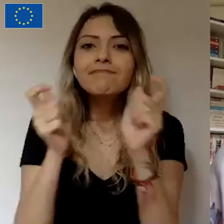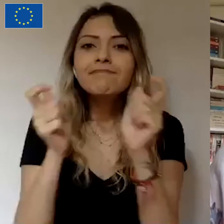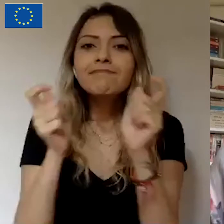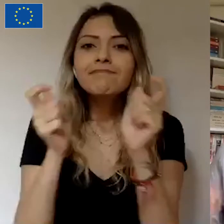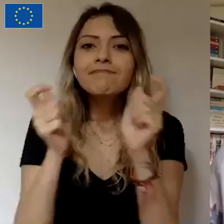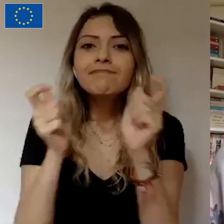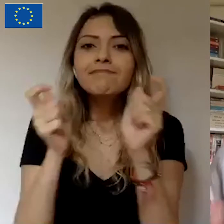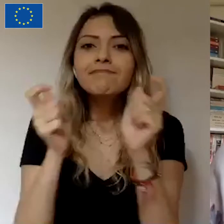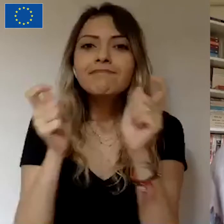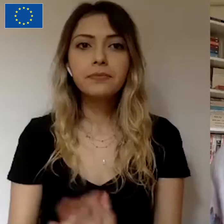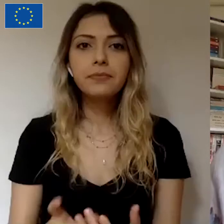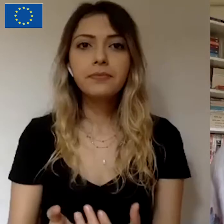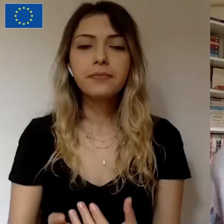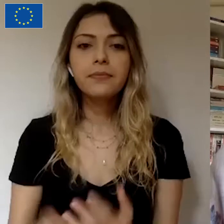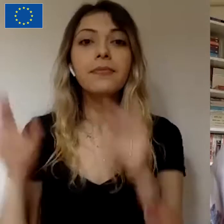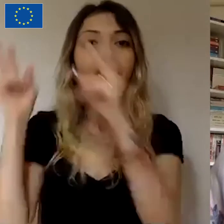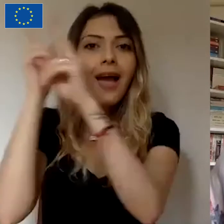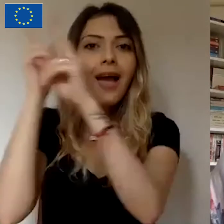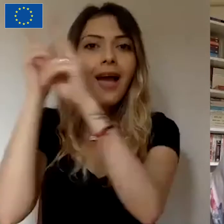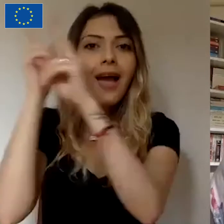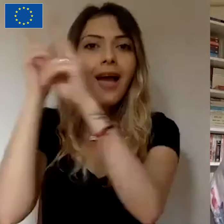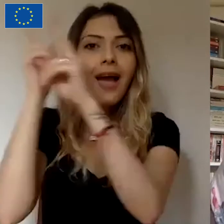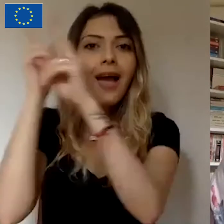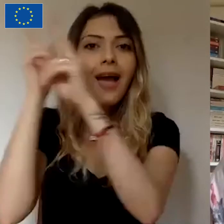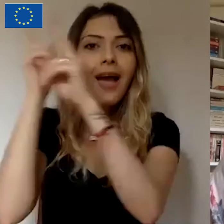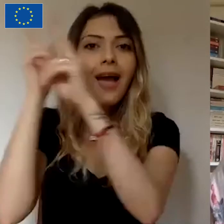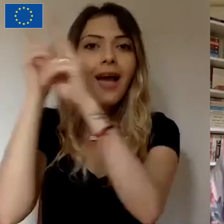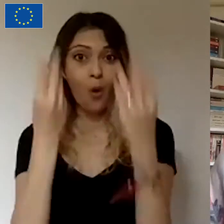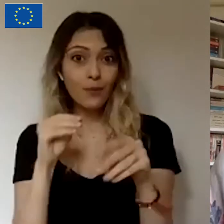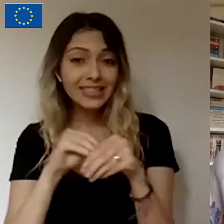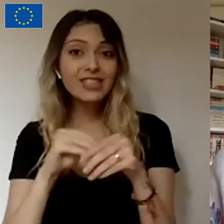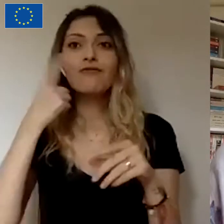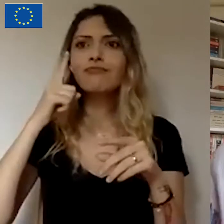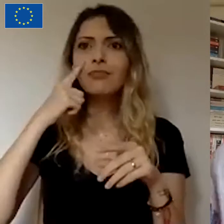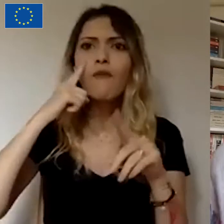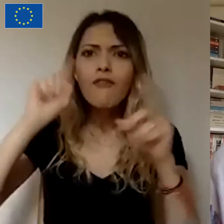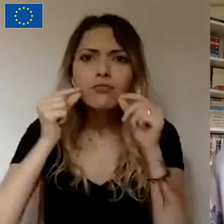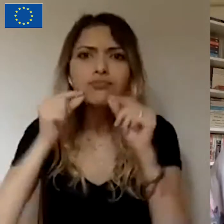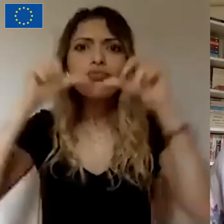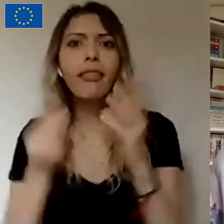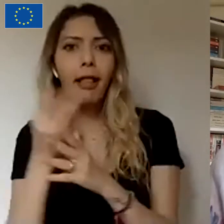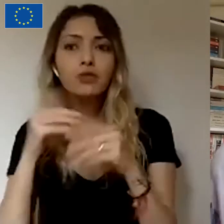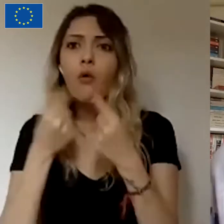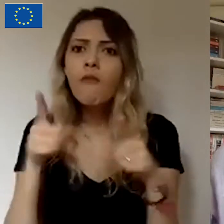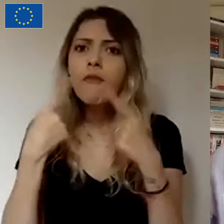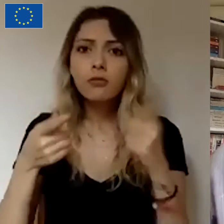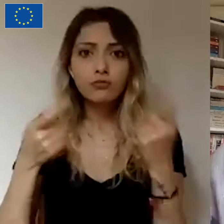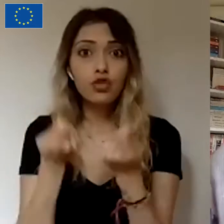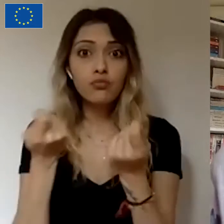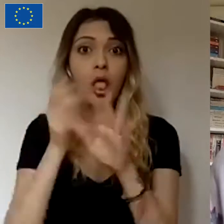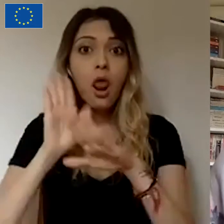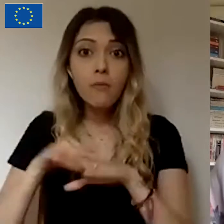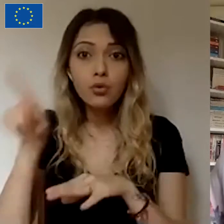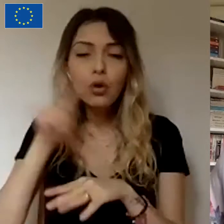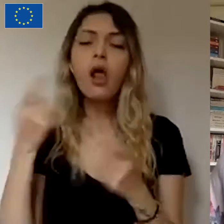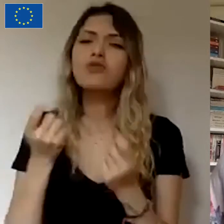farkındalık yaratabilmek için çok çeşitli başlıklarda çalışmalar yürütüyorlar. Ve işleri de elbette oldukça zor ve kaynak işlemi de bu noktada